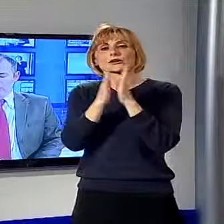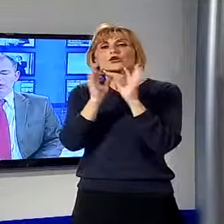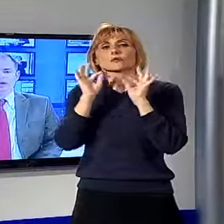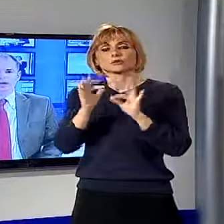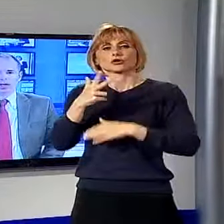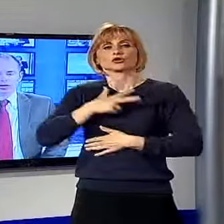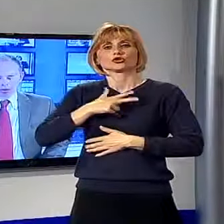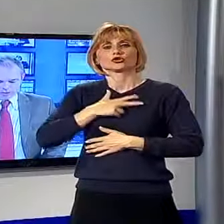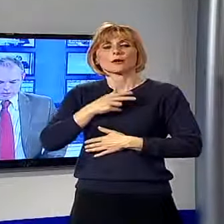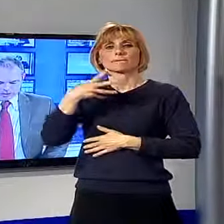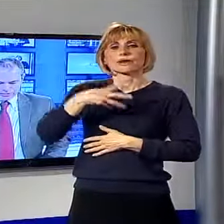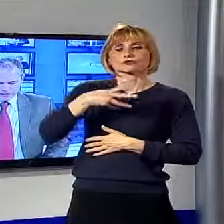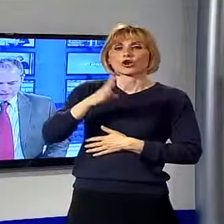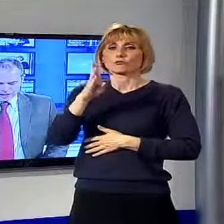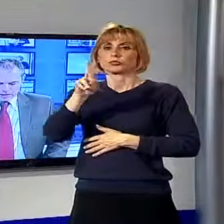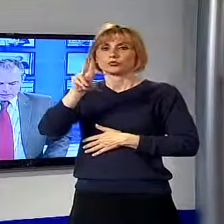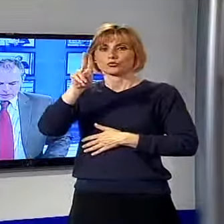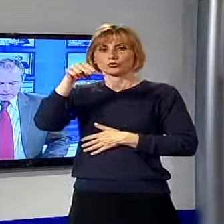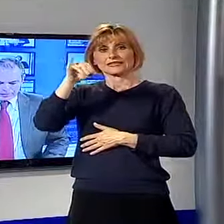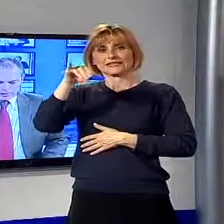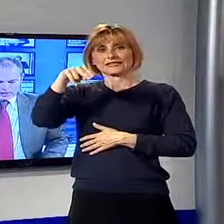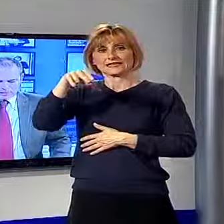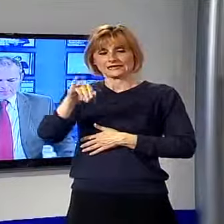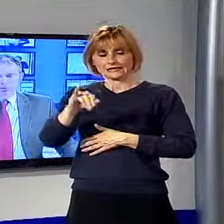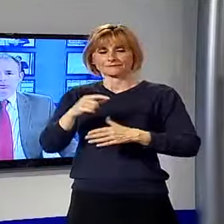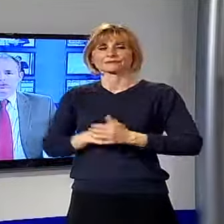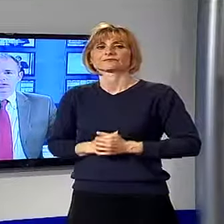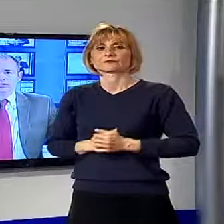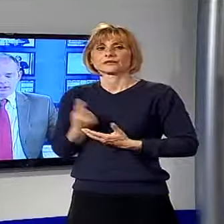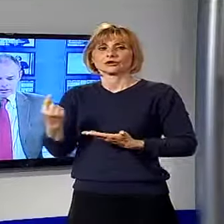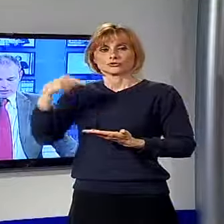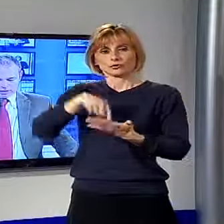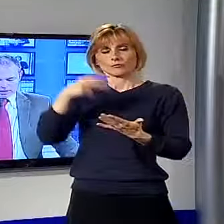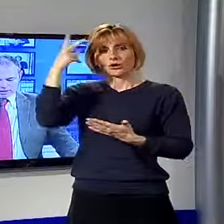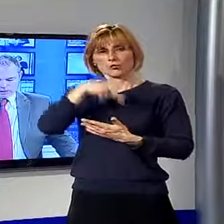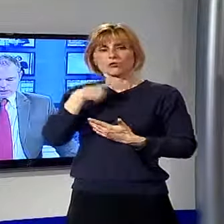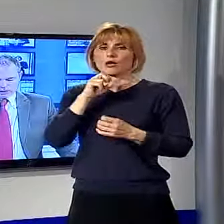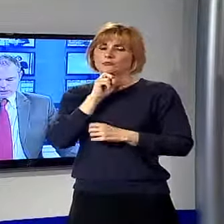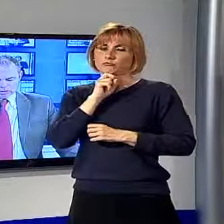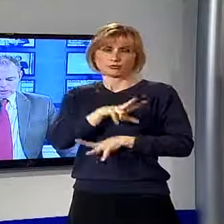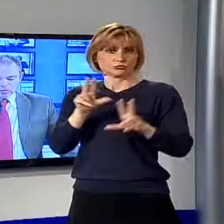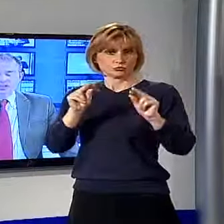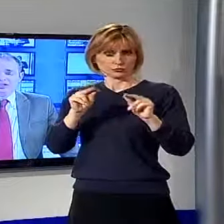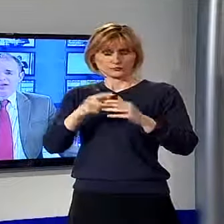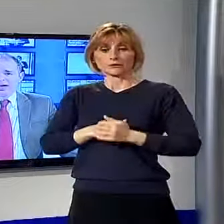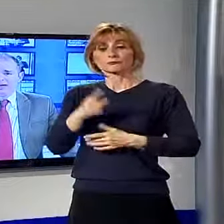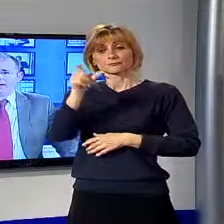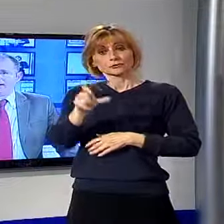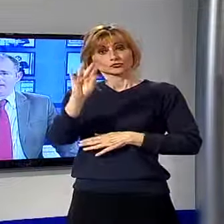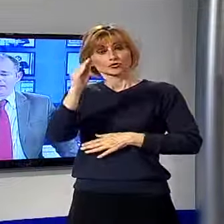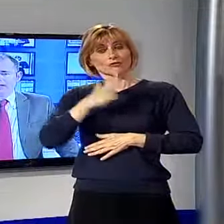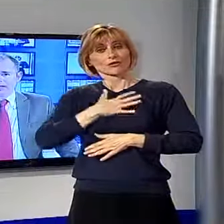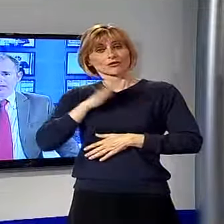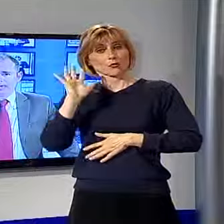con Don Marcello Brunini. Torniamo a Lucca per una brutta storia di cronaca. Uno spacciatore di 15 anni